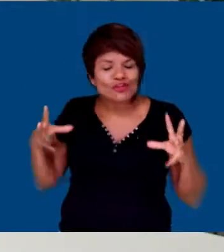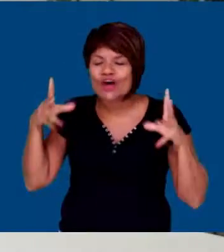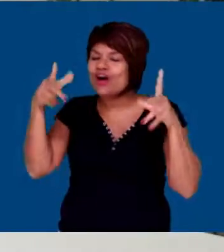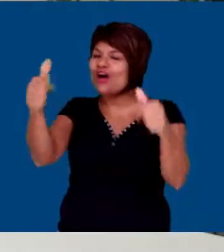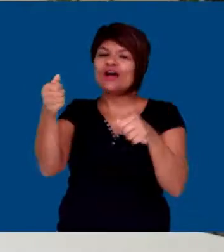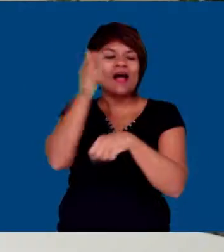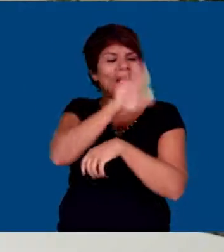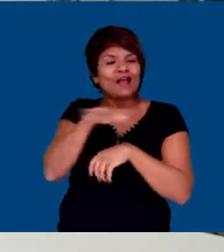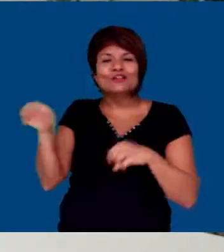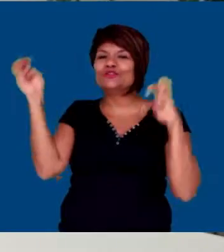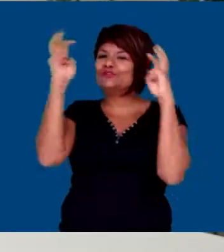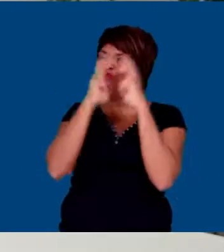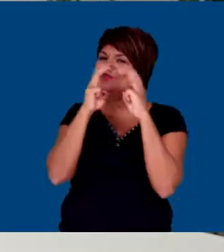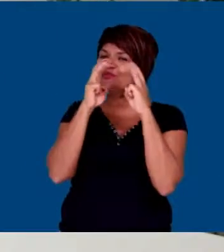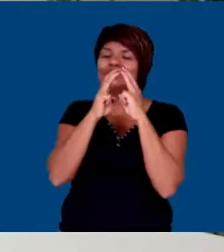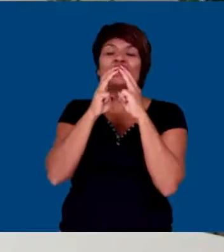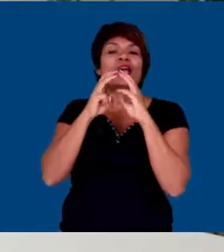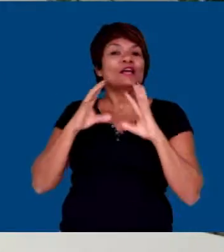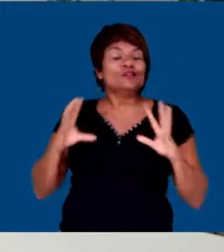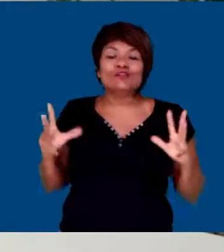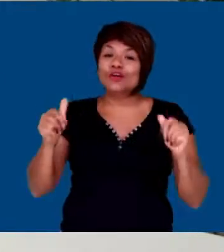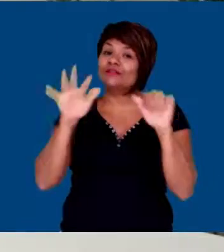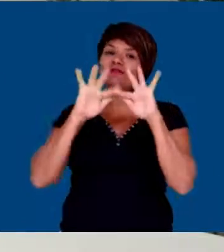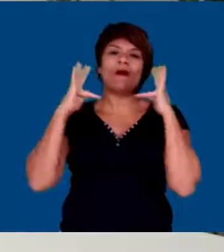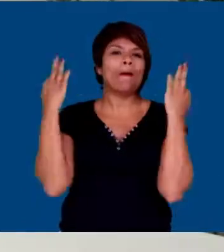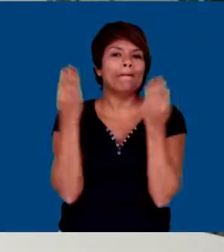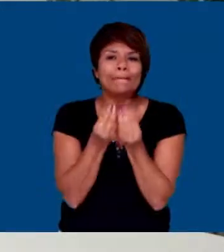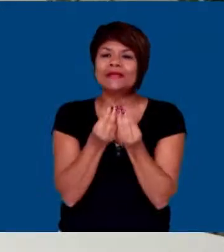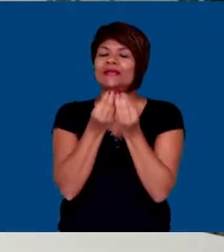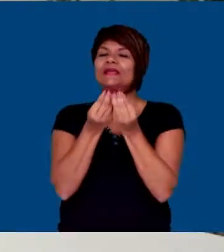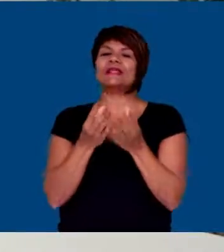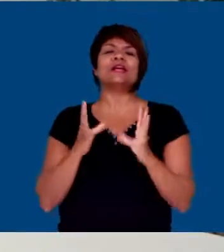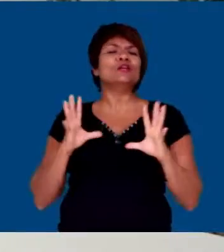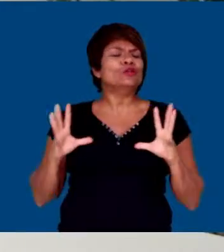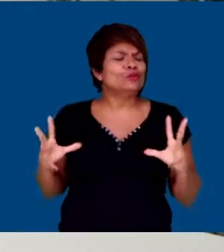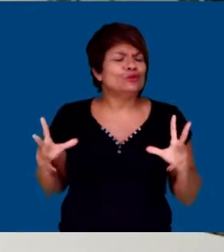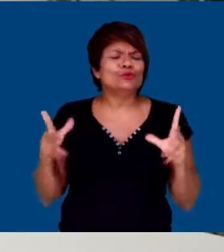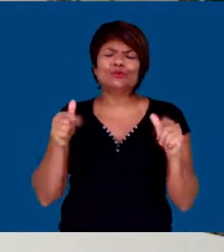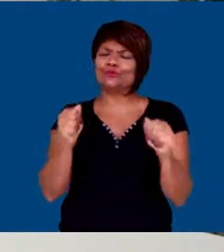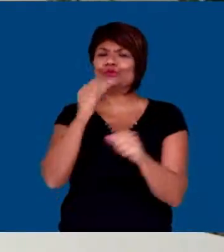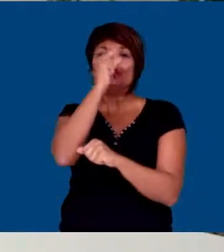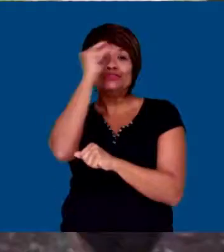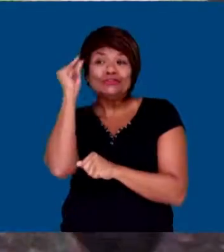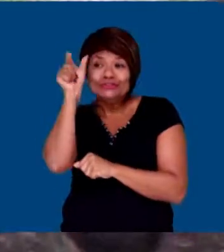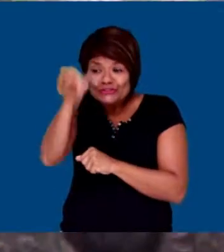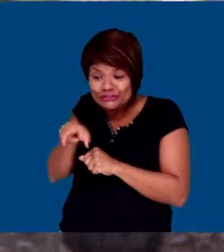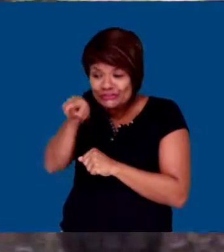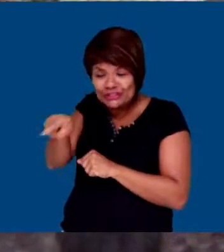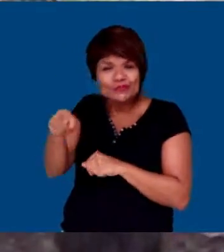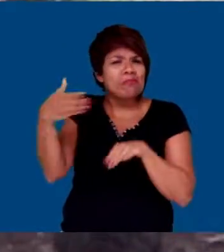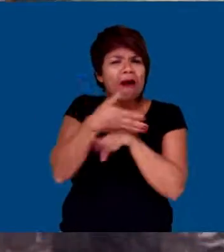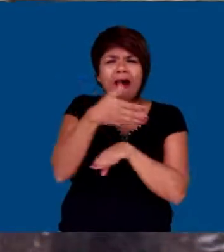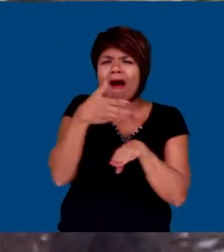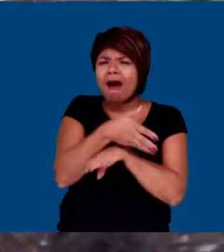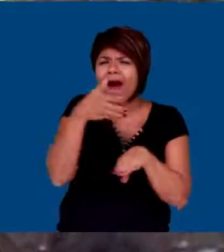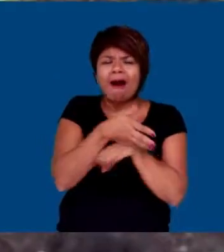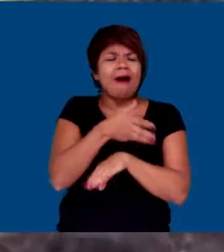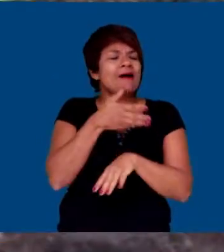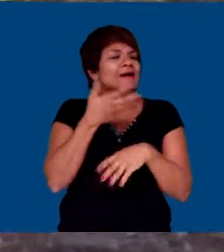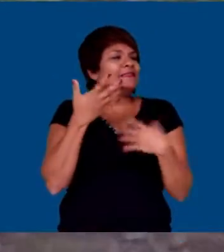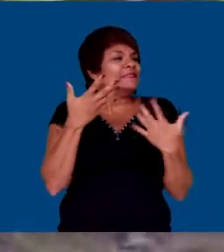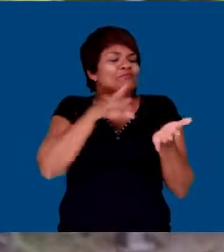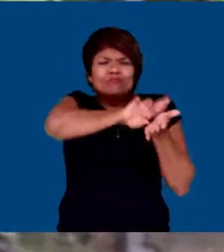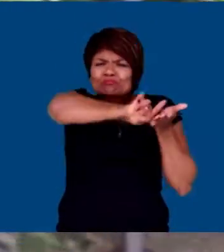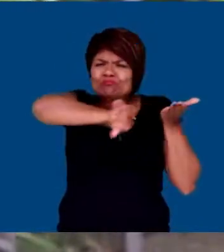tornou padrinho de todos os alunos do Centro de Educação para Surdos, de todas as famílias. E ele já participou com a gente de muitos